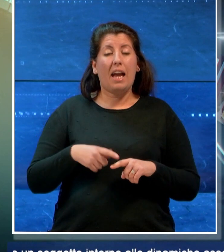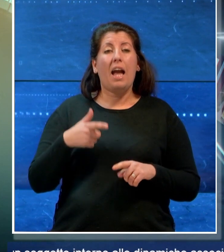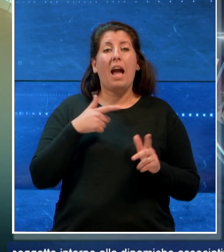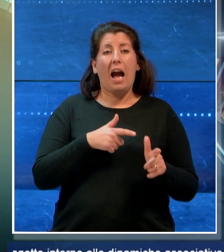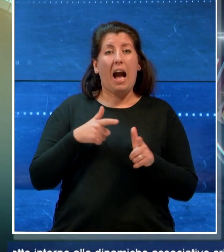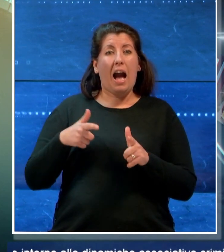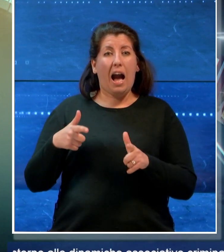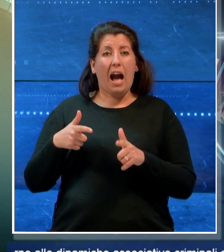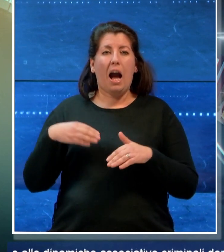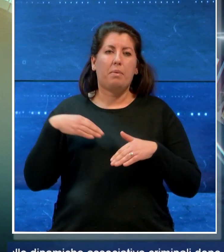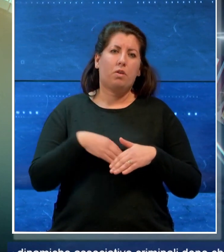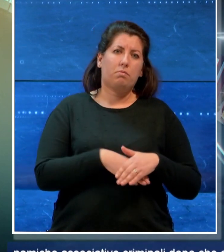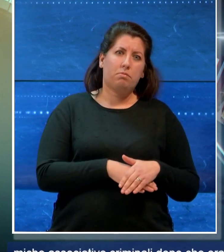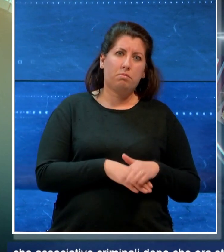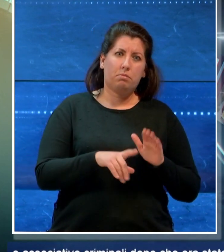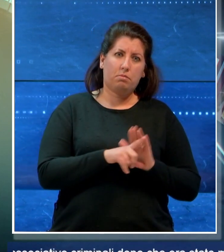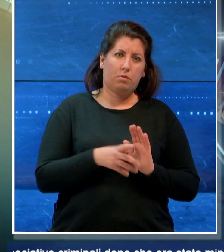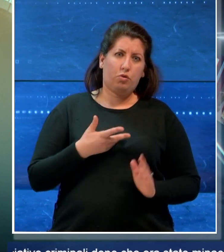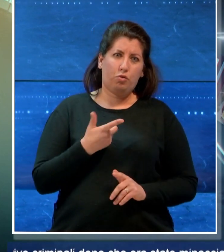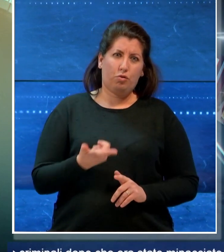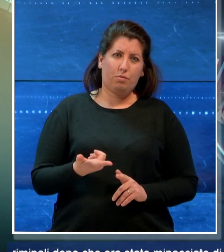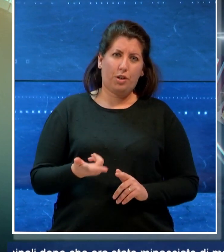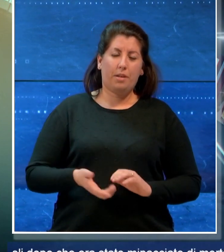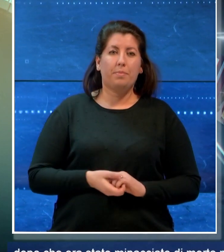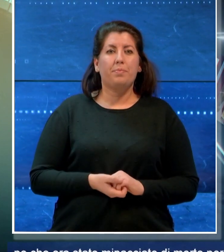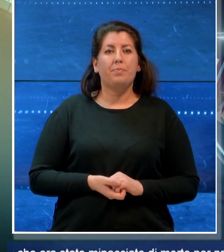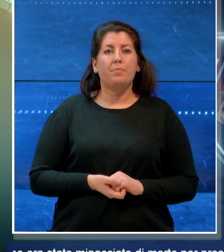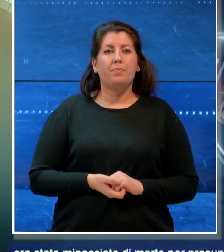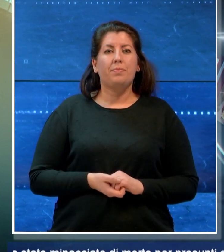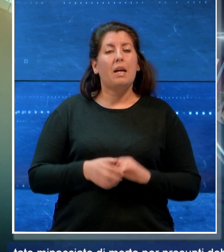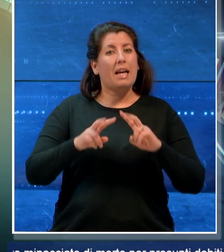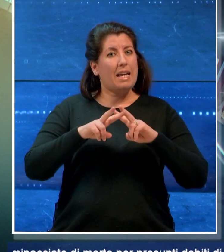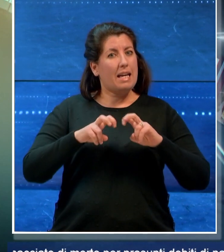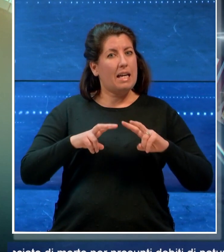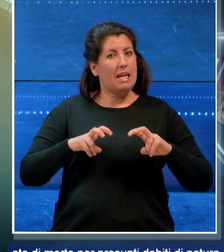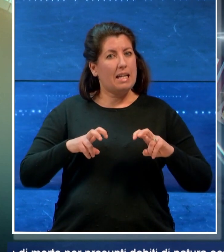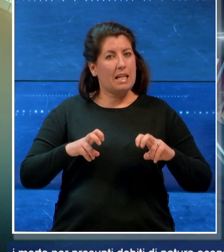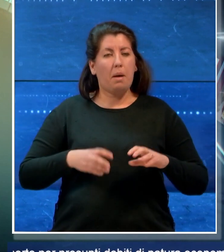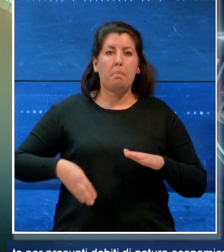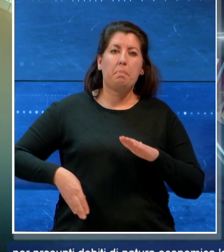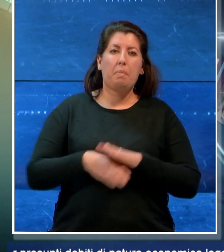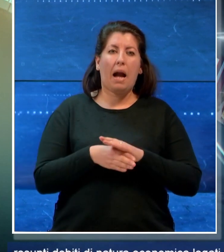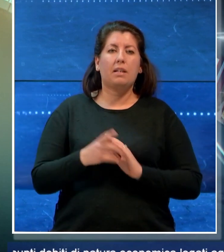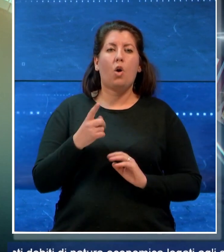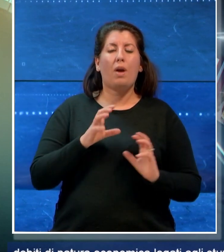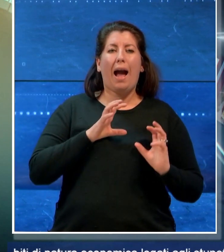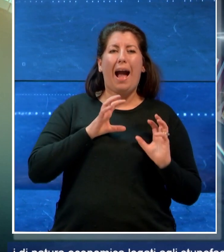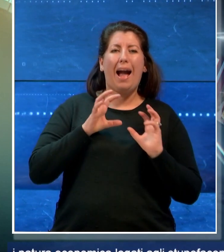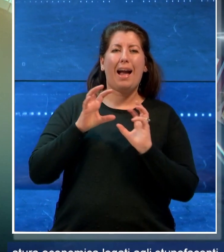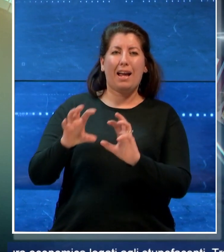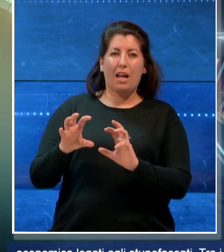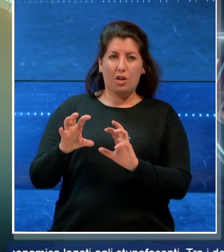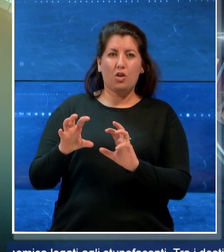porto illegale di armi da fuoco. L'indagine trae origine è da una aggressione